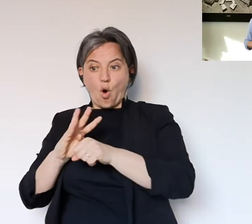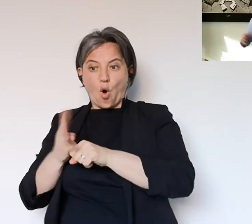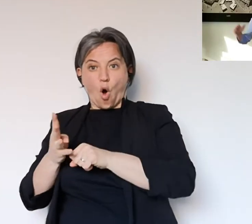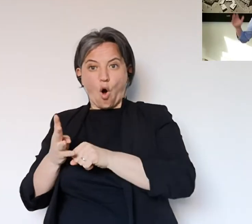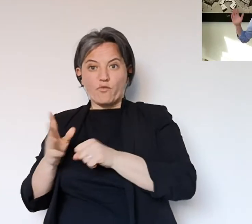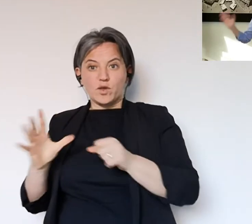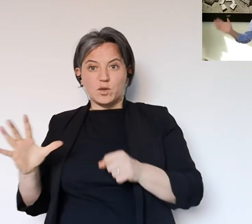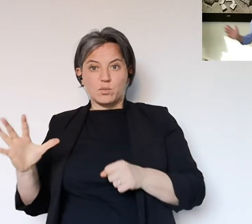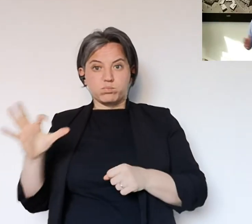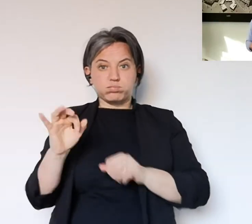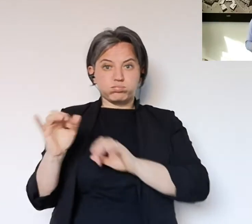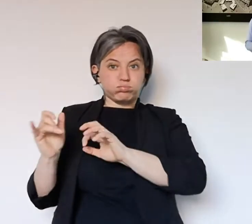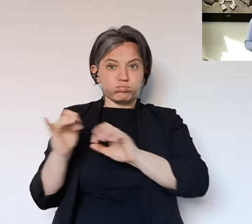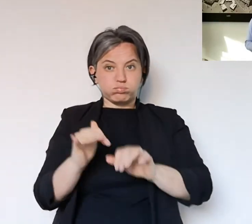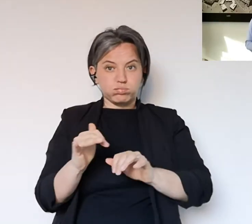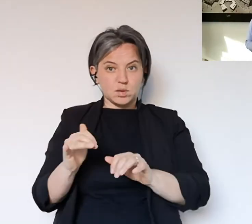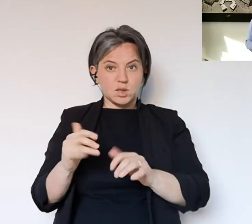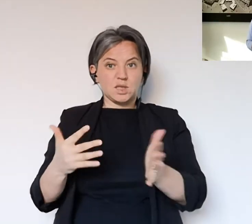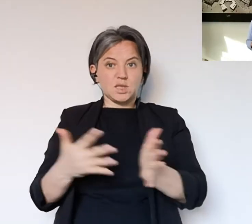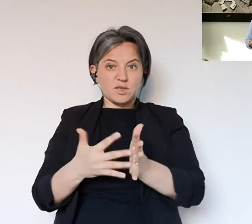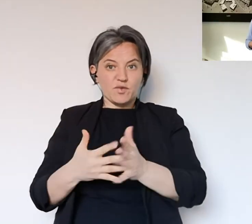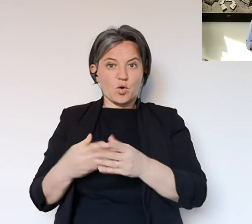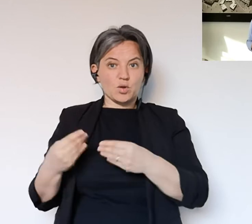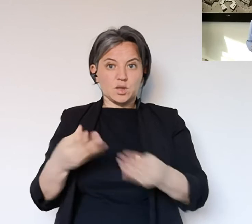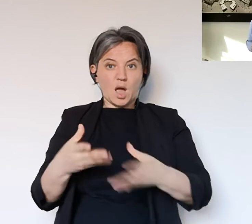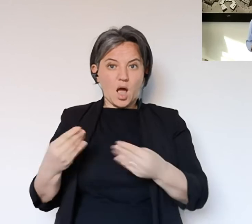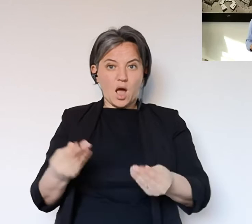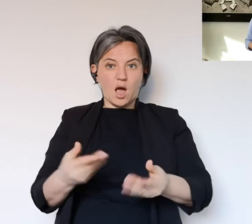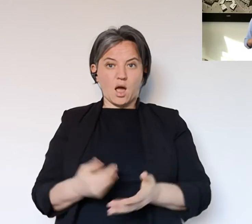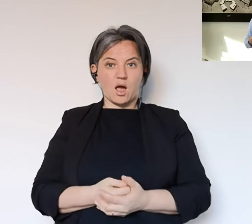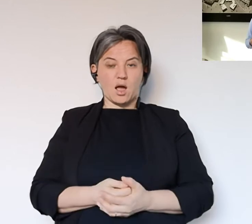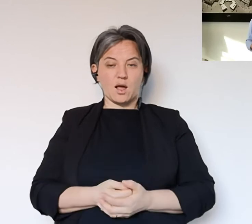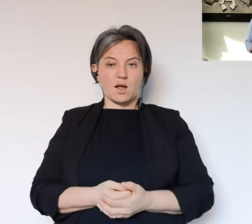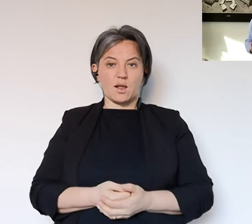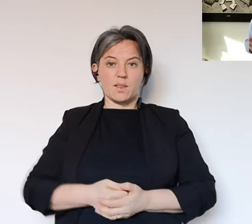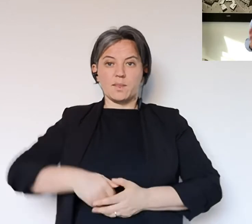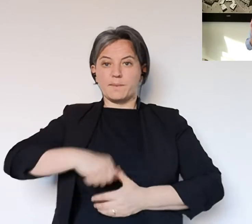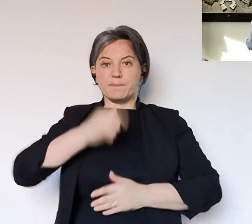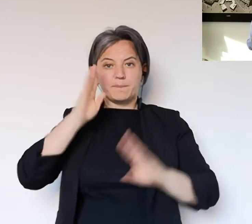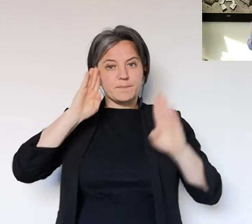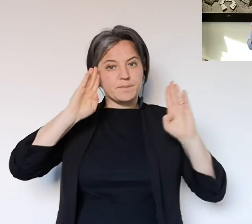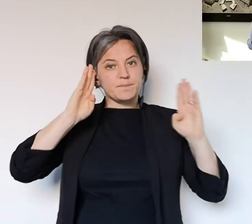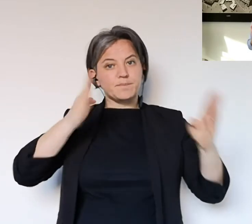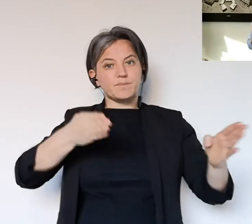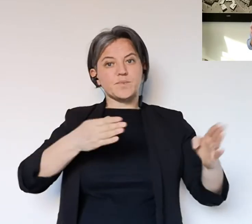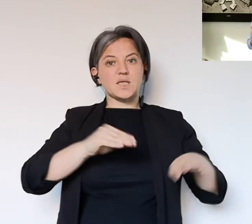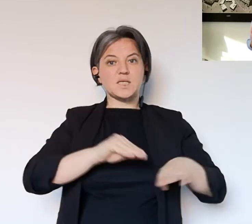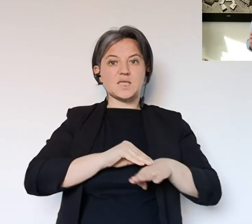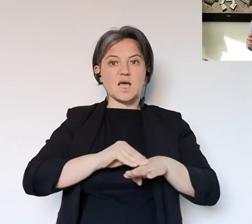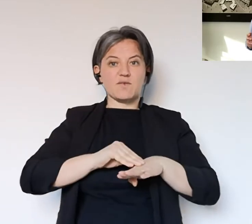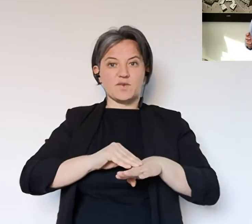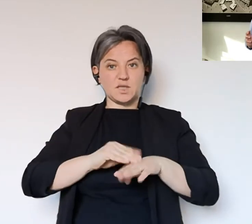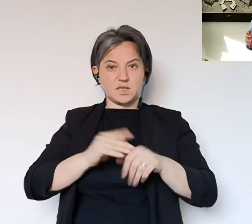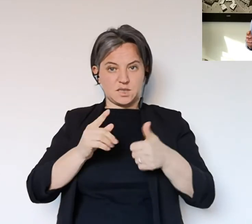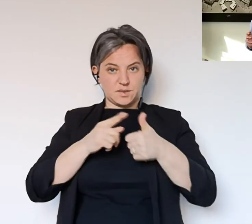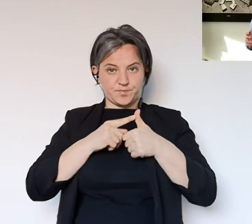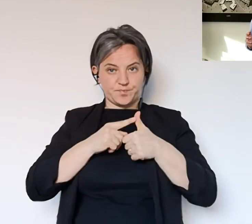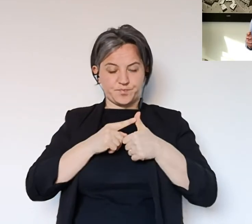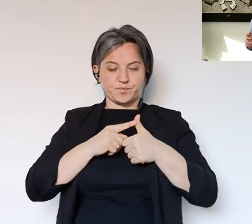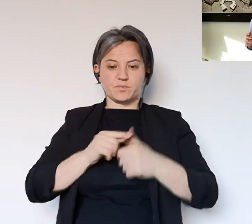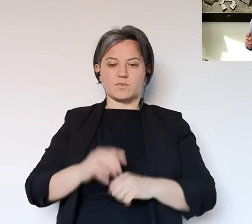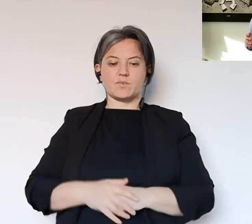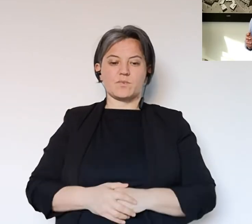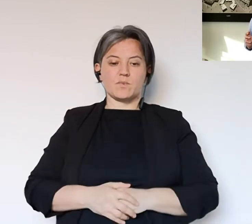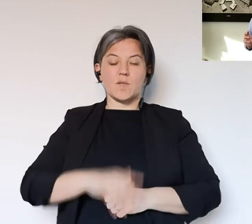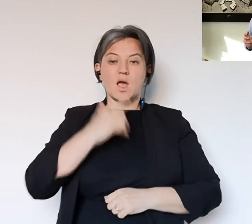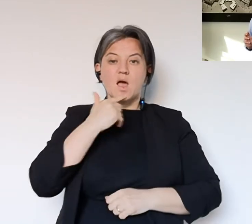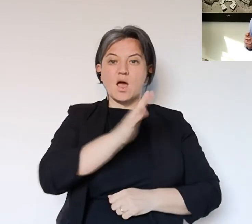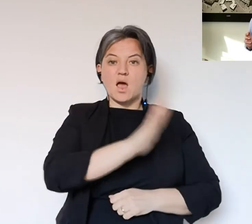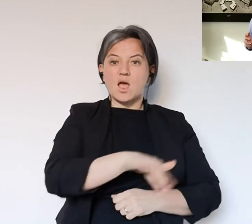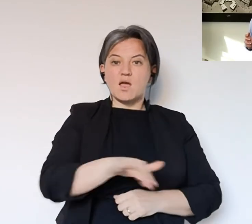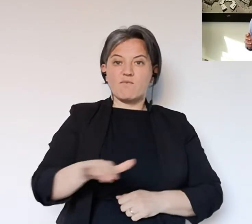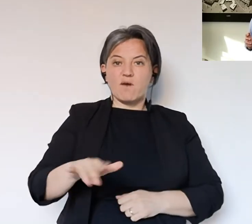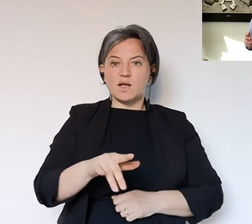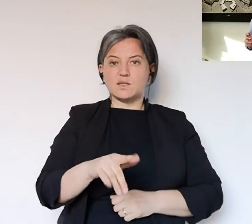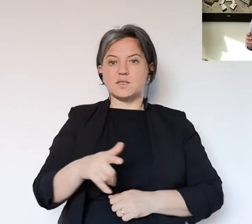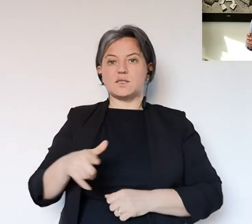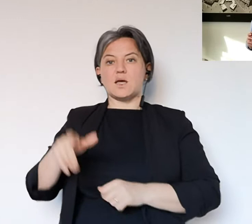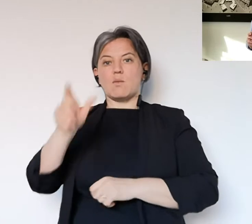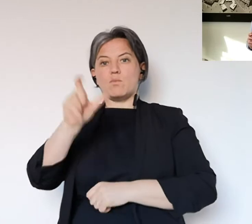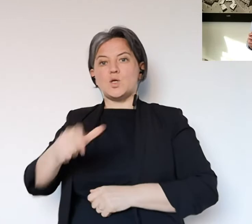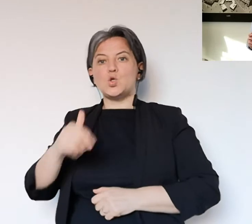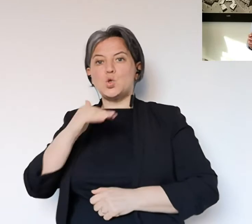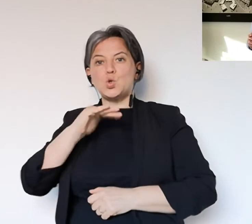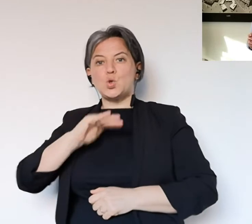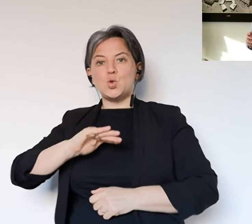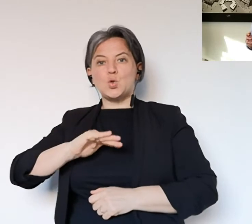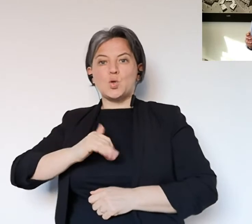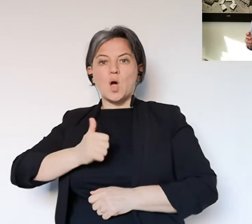determinata dal blocco dovuto al Covid. In particolare su due dimensioni, i servizi, noi qua abbiamo il tema